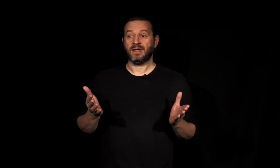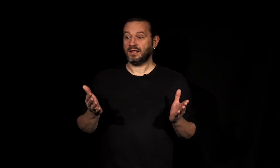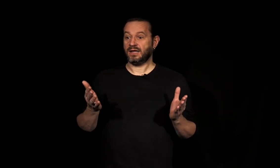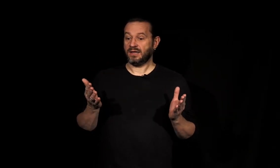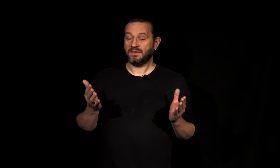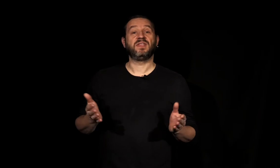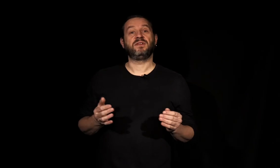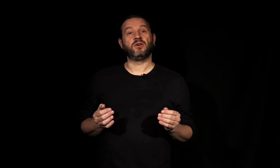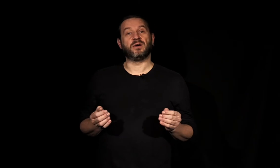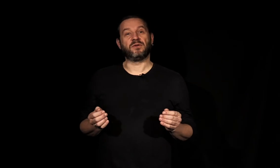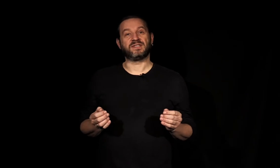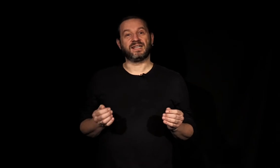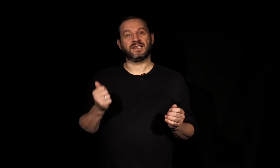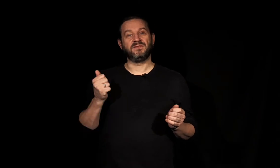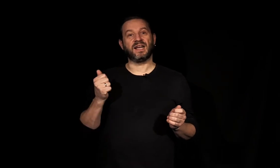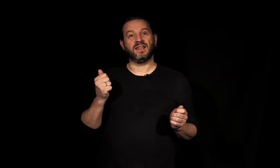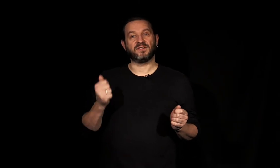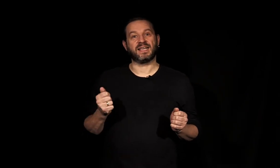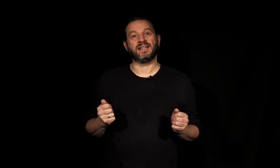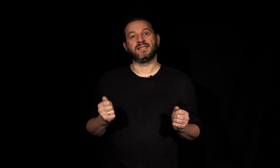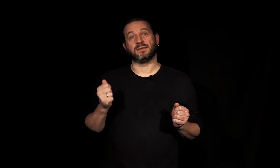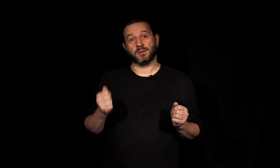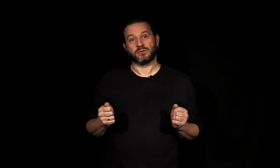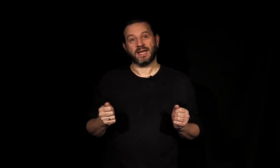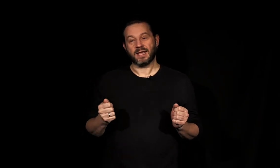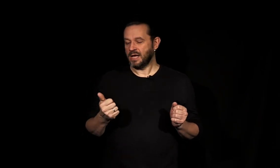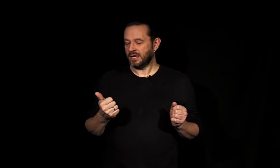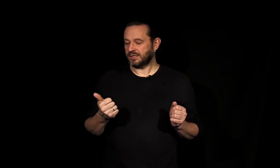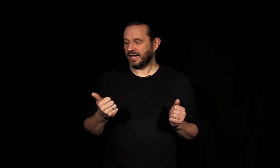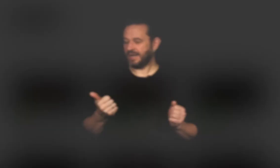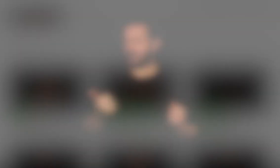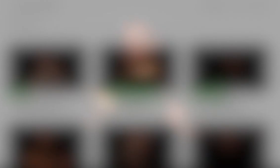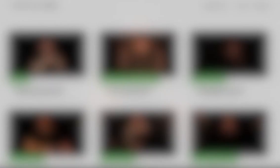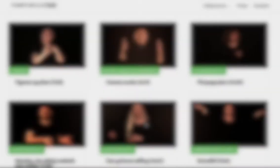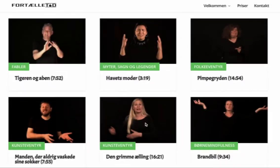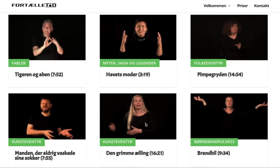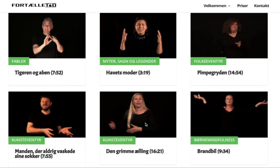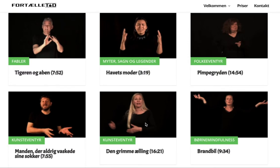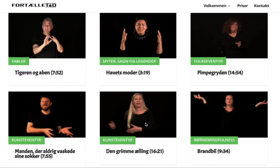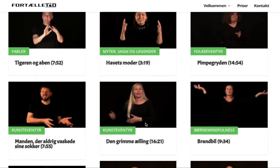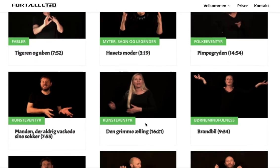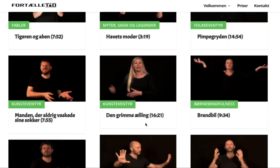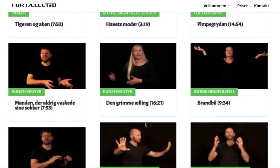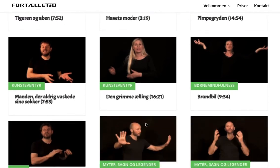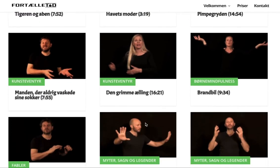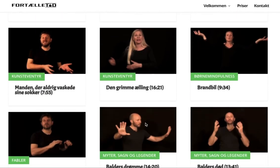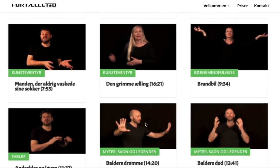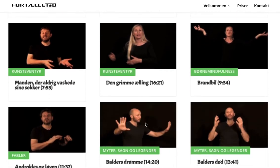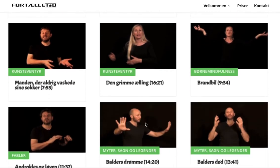ved vi noget om på Fortæltid. Vi har lavet Fortæltid til bibliotek, sådan at vi har filmet en masse gode fortællere og fortælt en masse gode